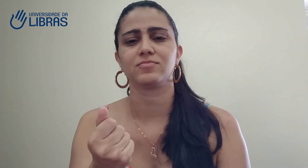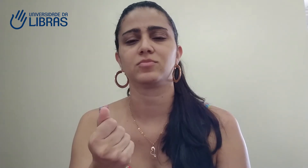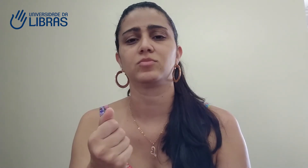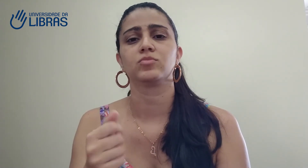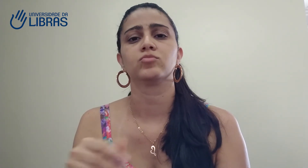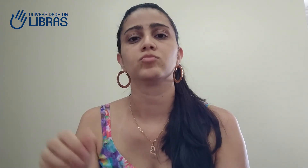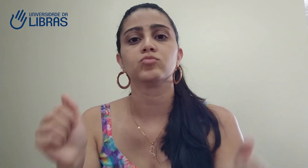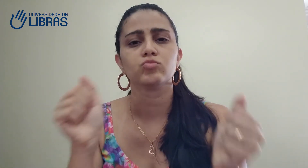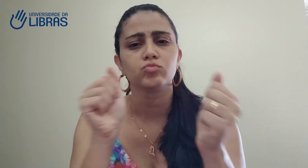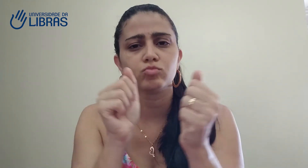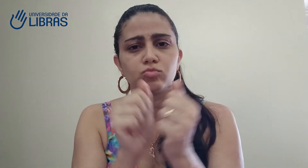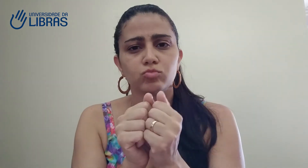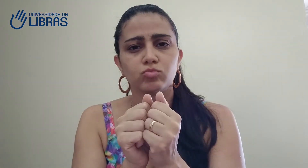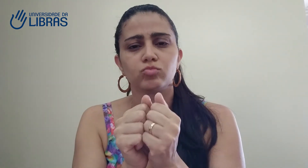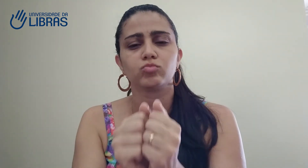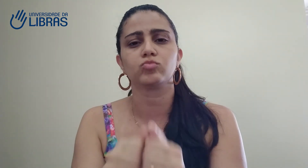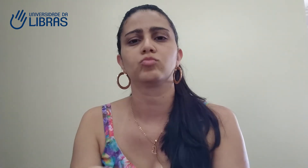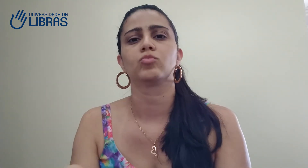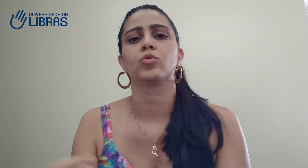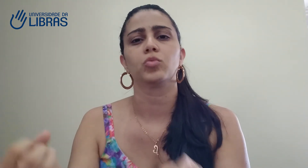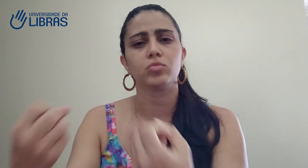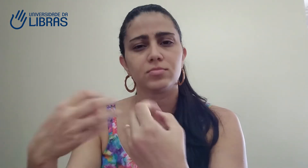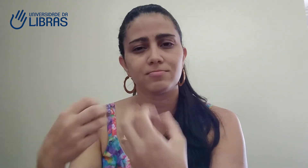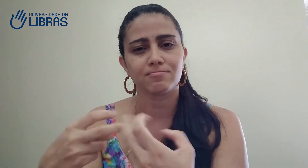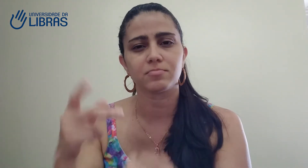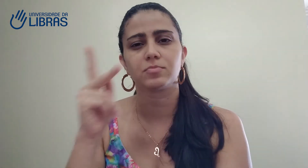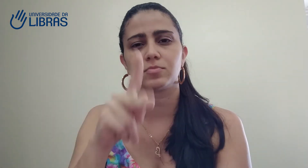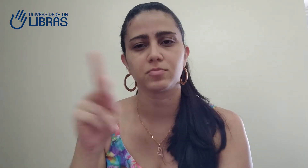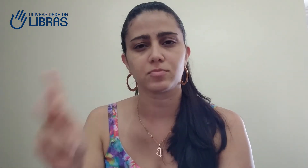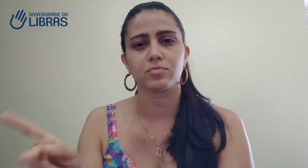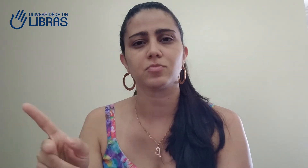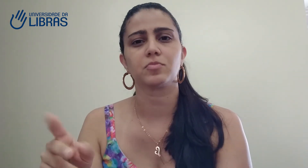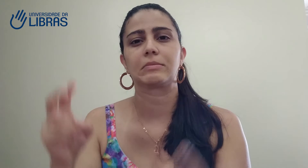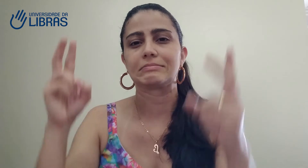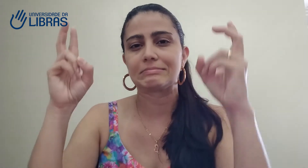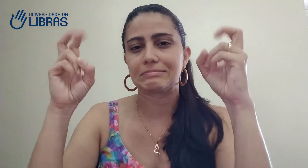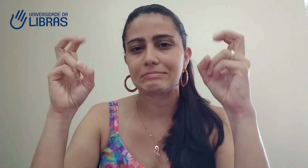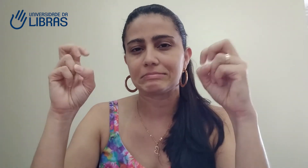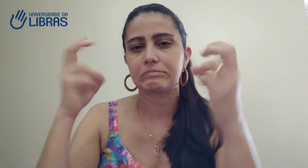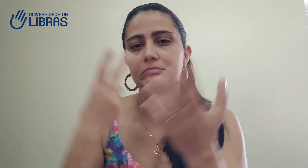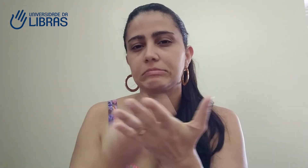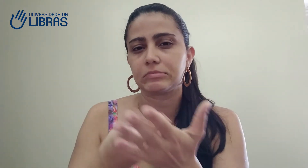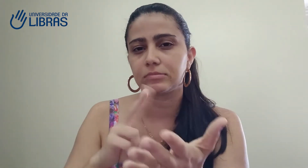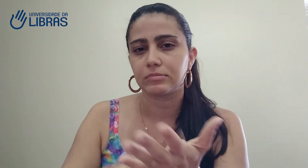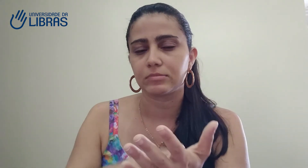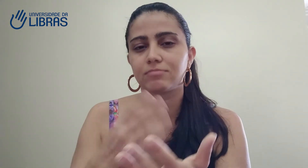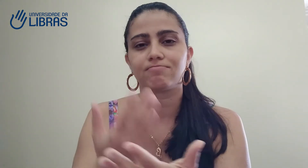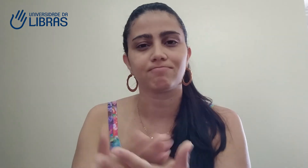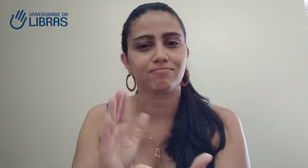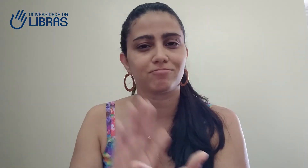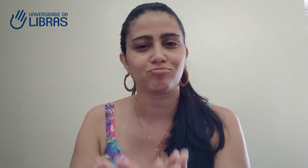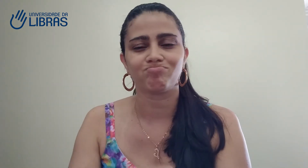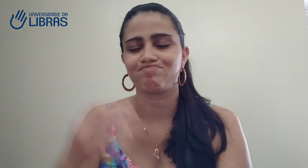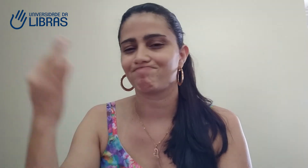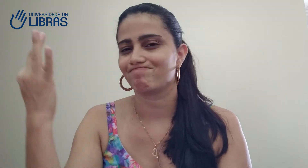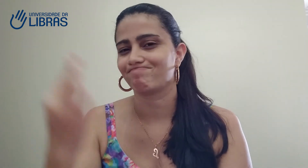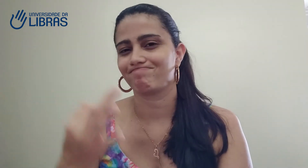também em Libras. É muito bom estar aqui junto com o professor Márcio, ensinando essa tradução